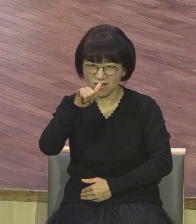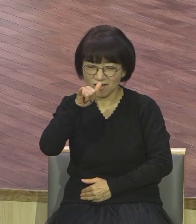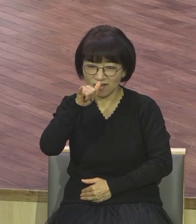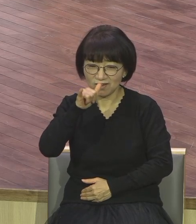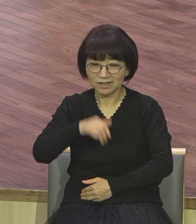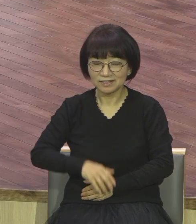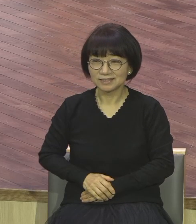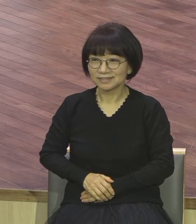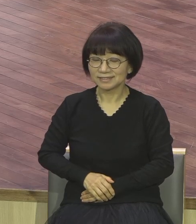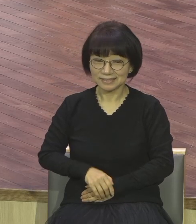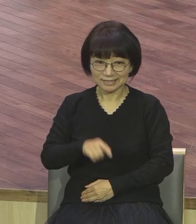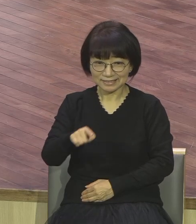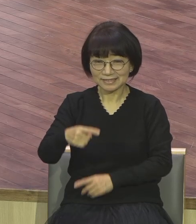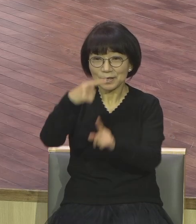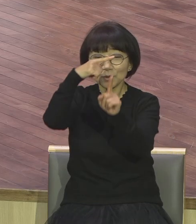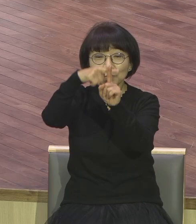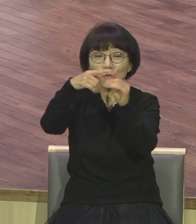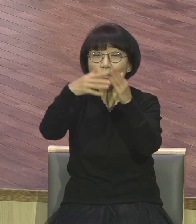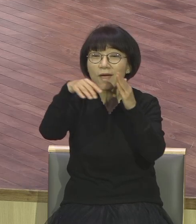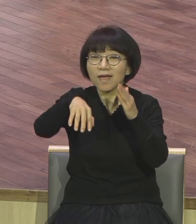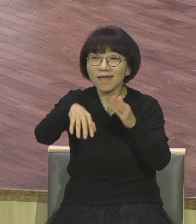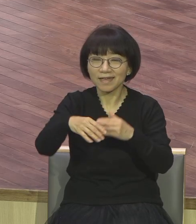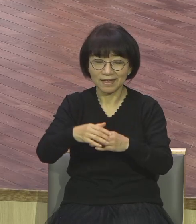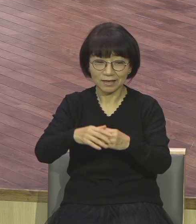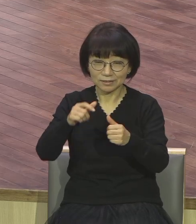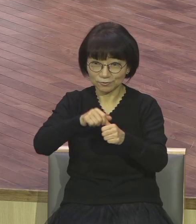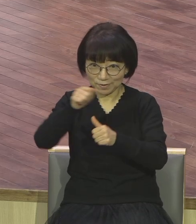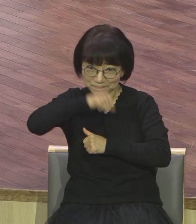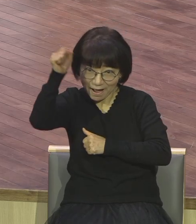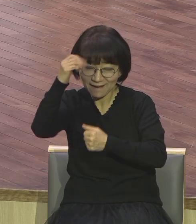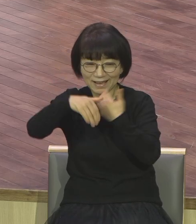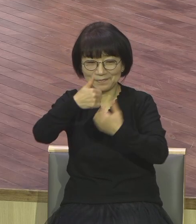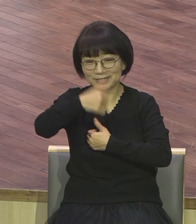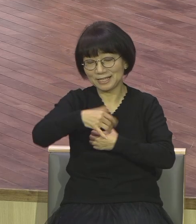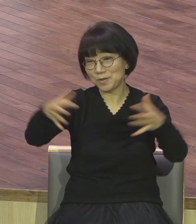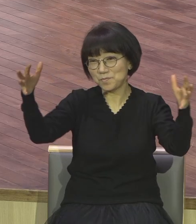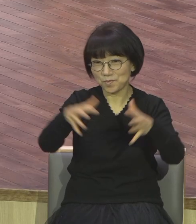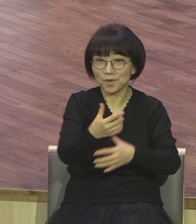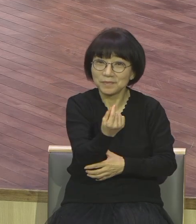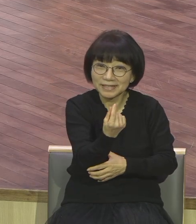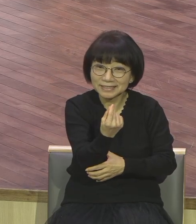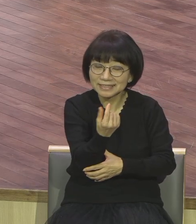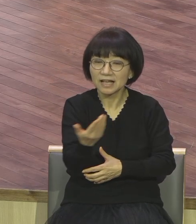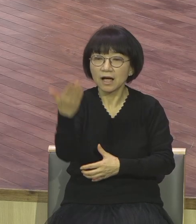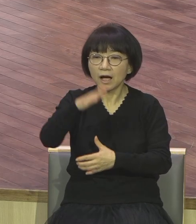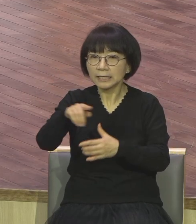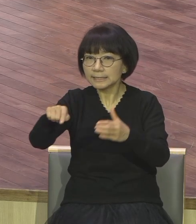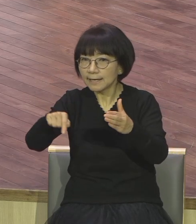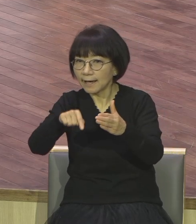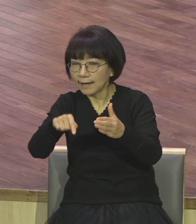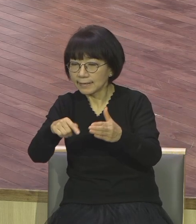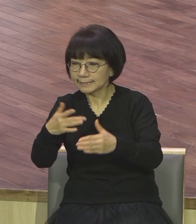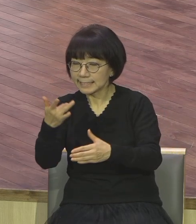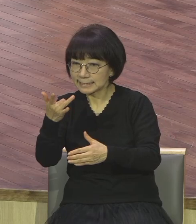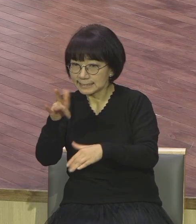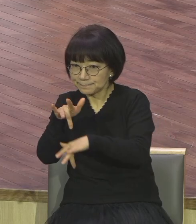백성들의 공동체임에도 불구하고 마귀가 마귀가 시를 뿌리는 가라지도